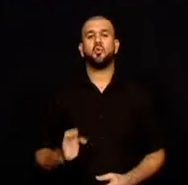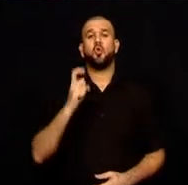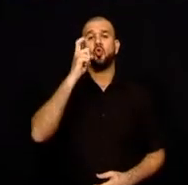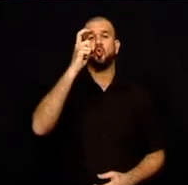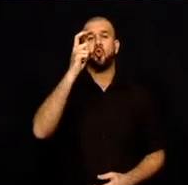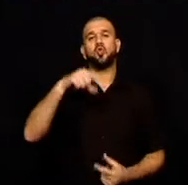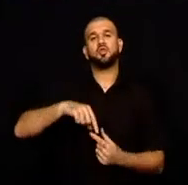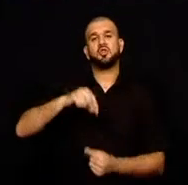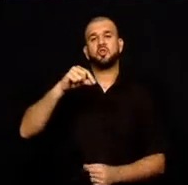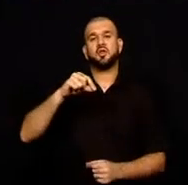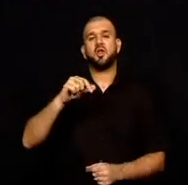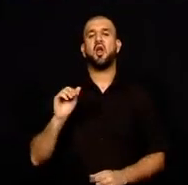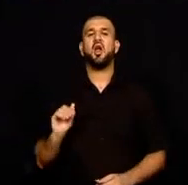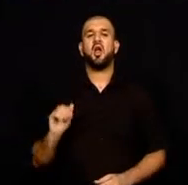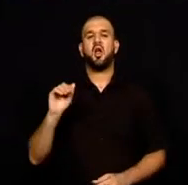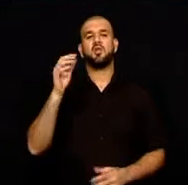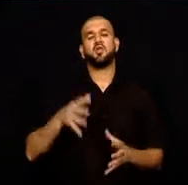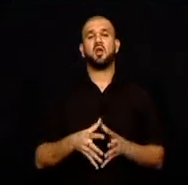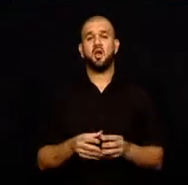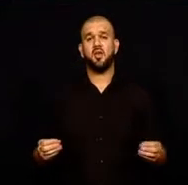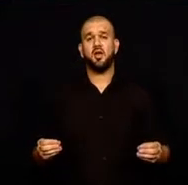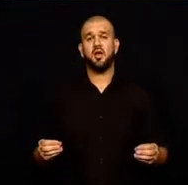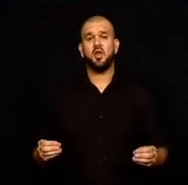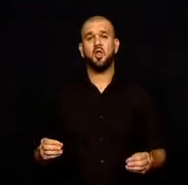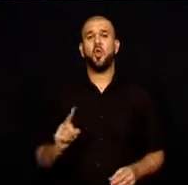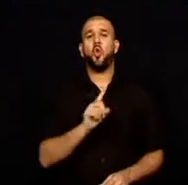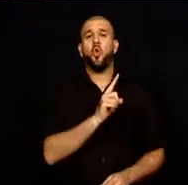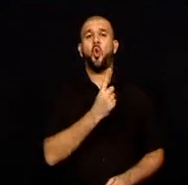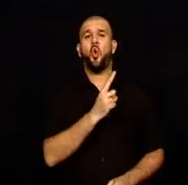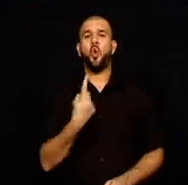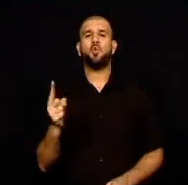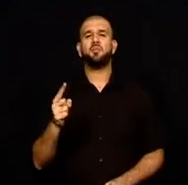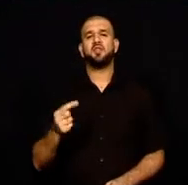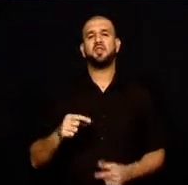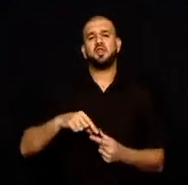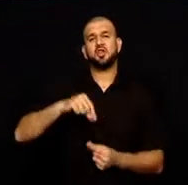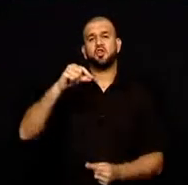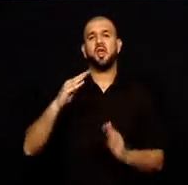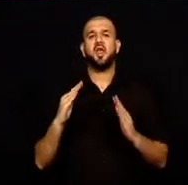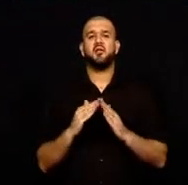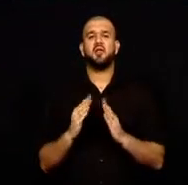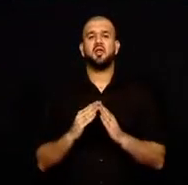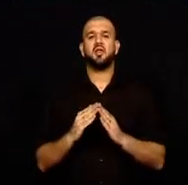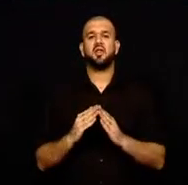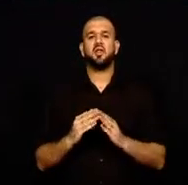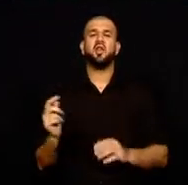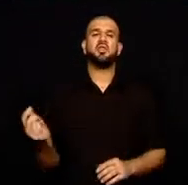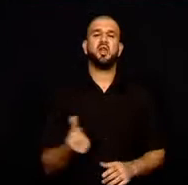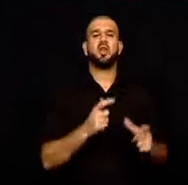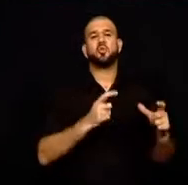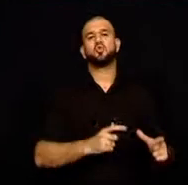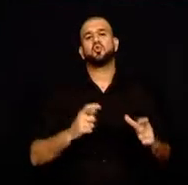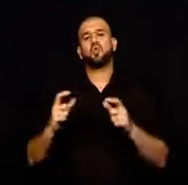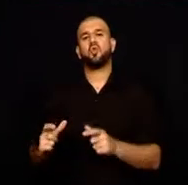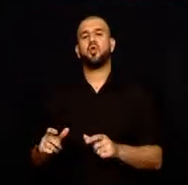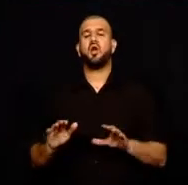dalgalar oluştu. 9 kişi hayatını kaybederken 10 bin kişi evlerini